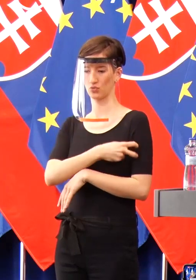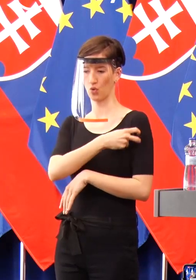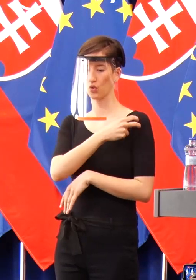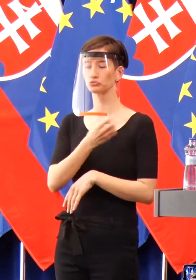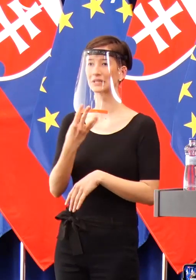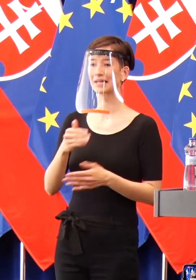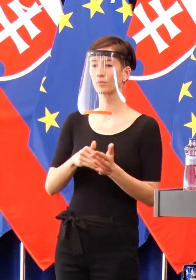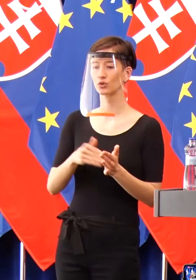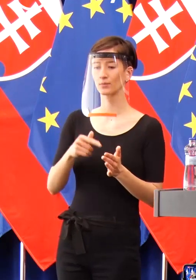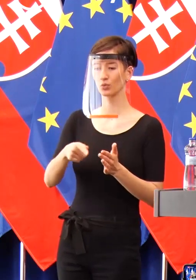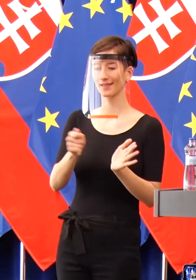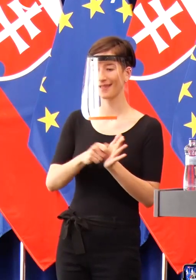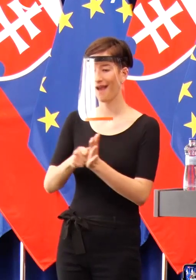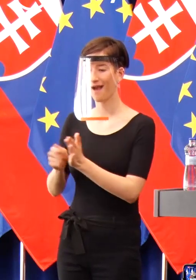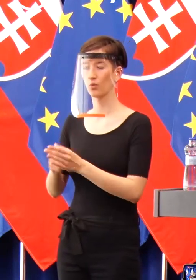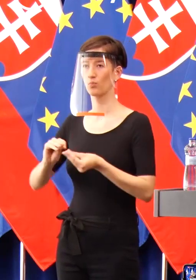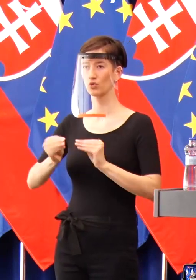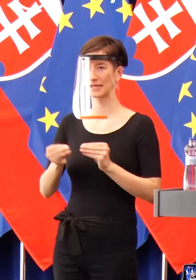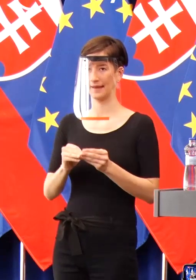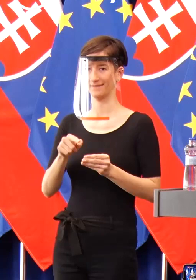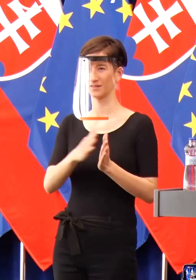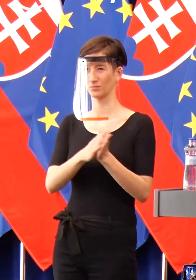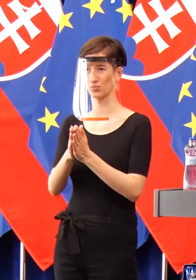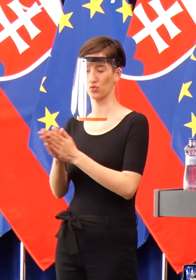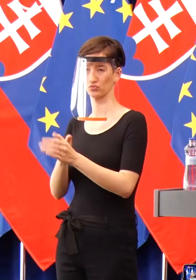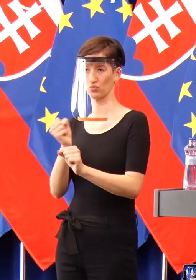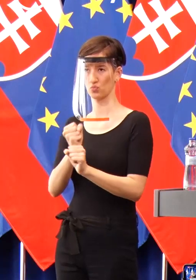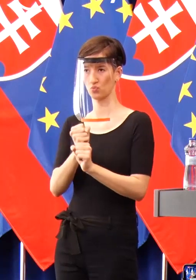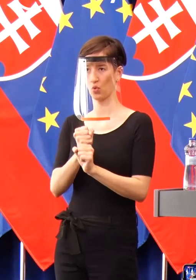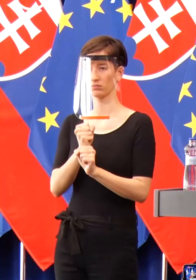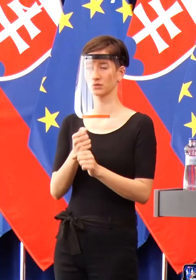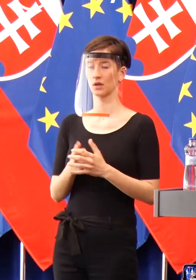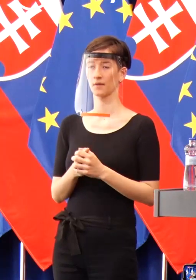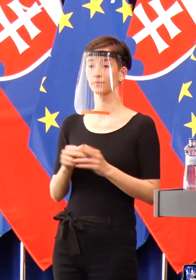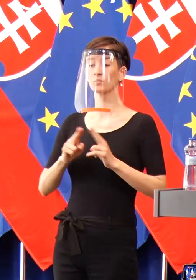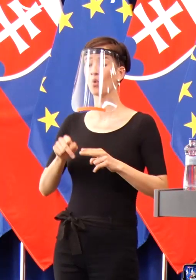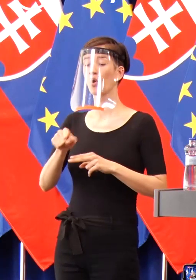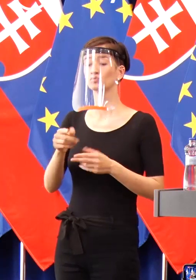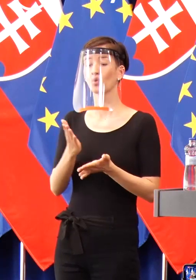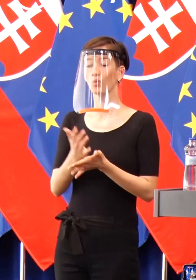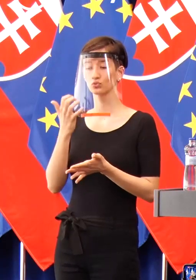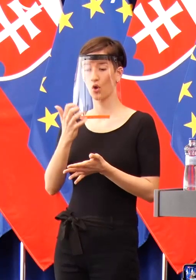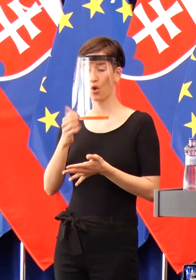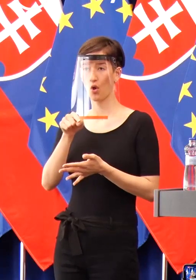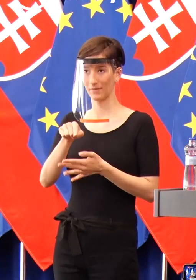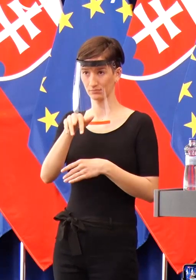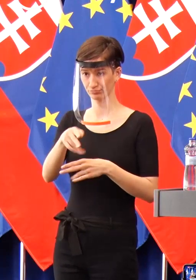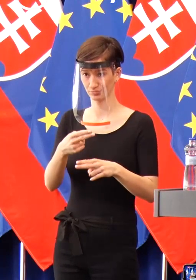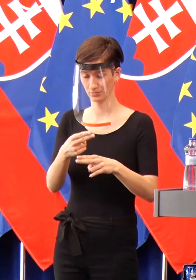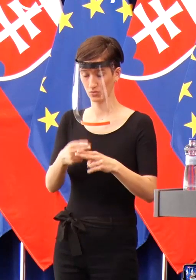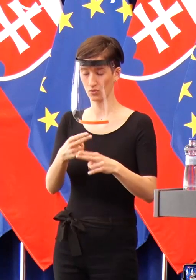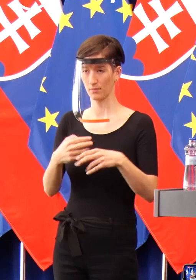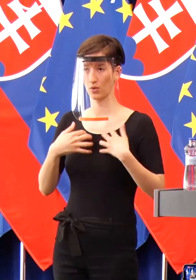potravín. Duplom teraz v tých lokalitách, ktoré sú možno blízko, kde sa niekde nablízku nachádza nejaká tá osada.